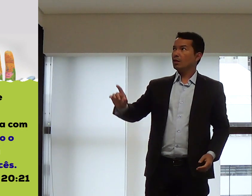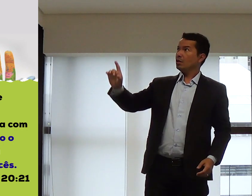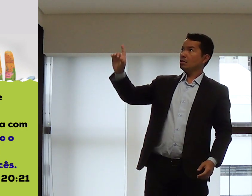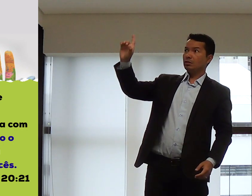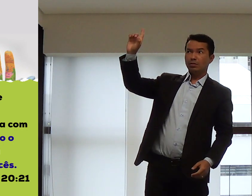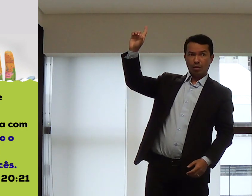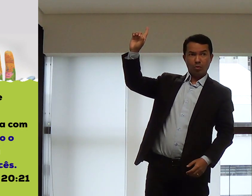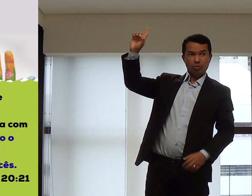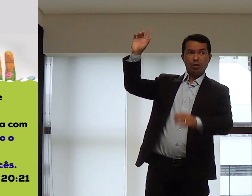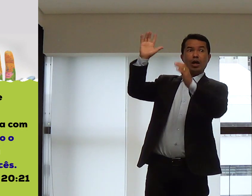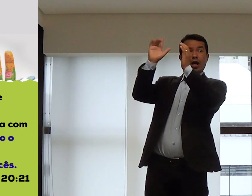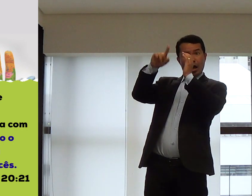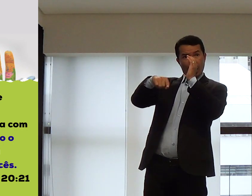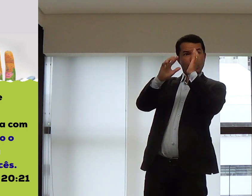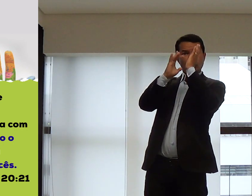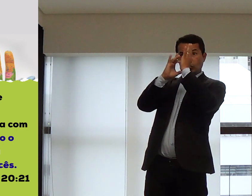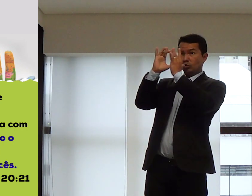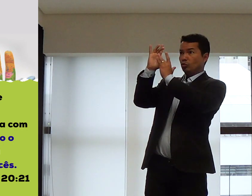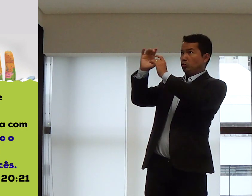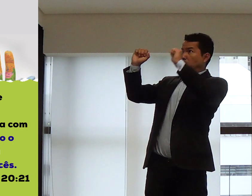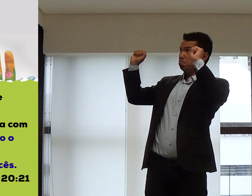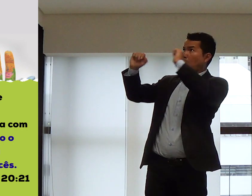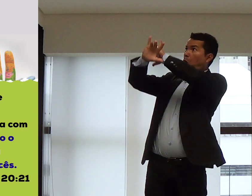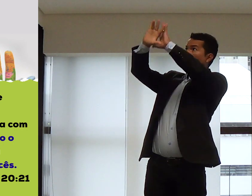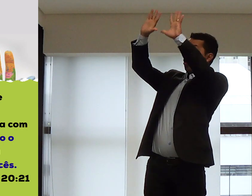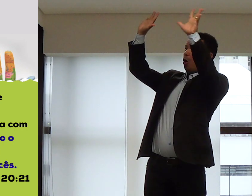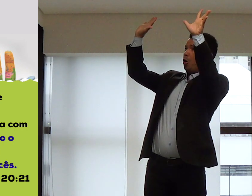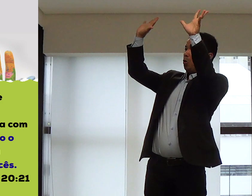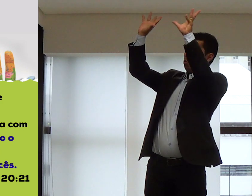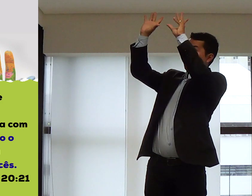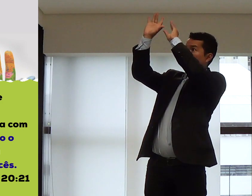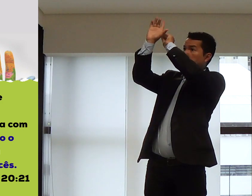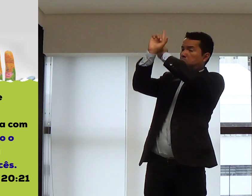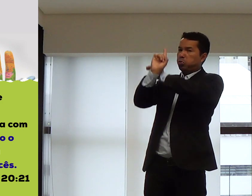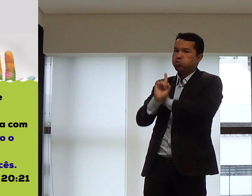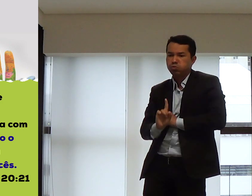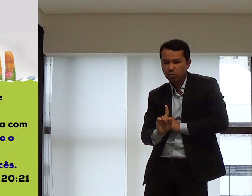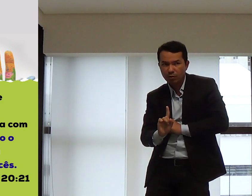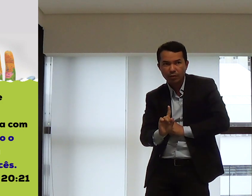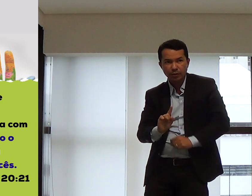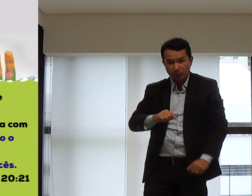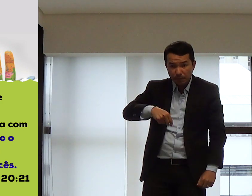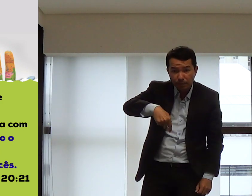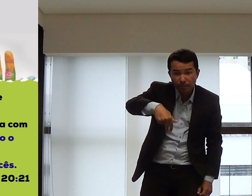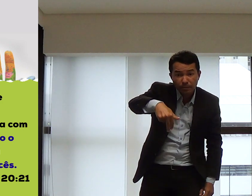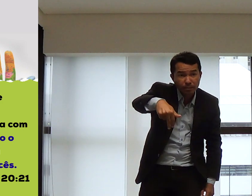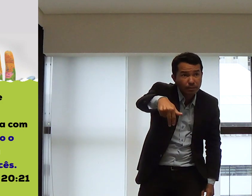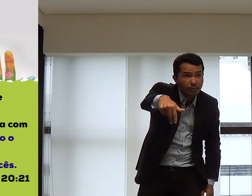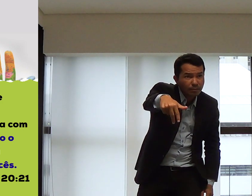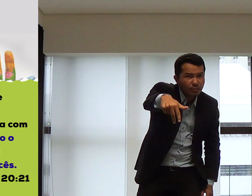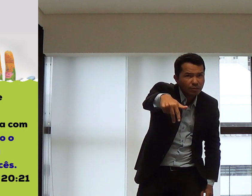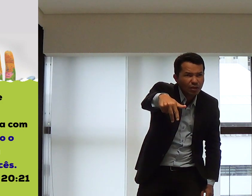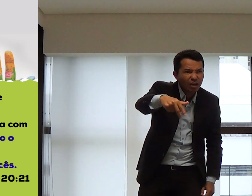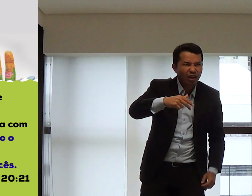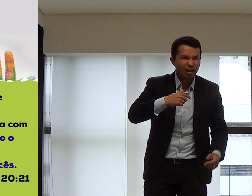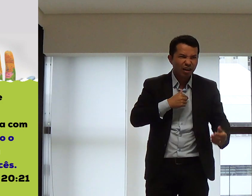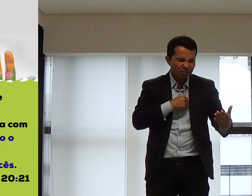Ele também, ali também, explica que Jesus se esvaziou de sua glória e veio a este